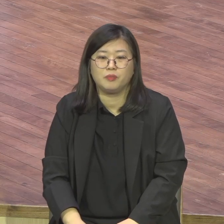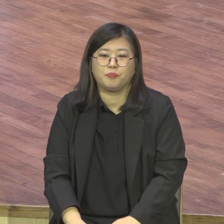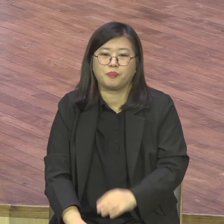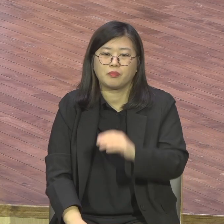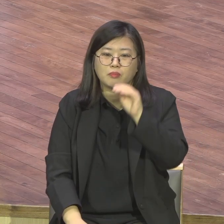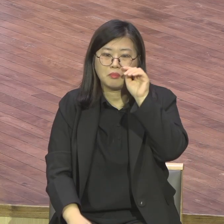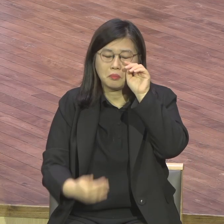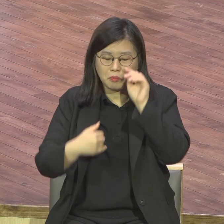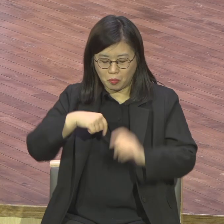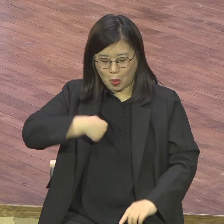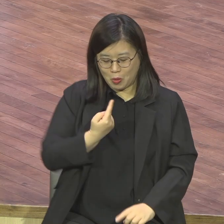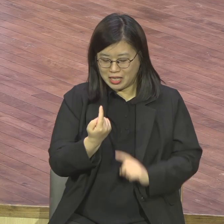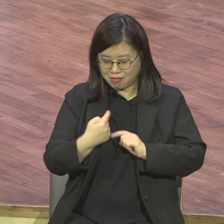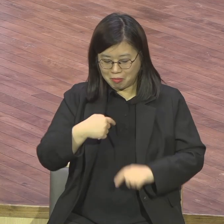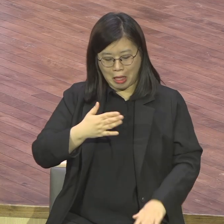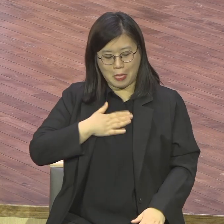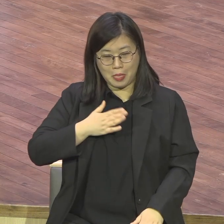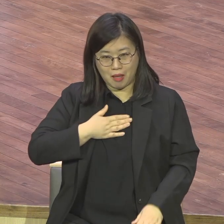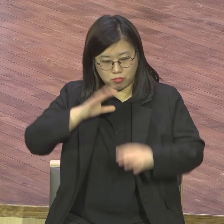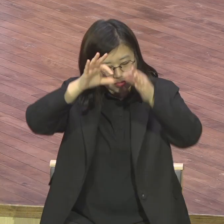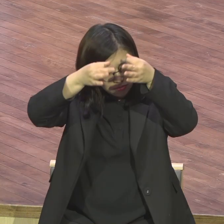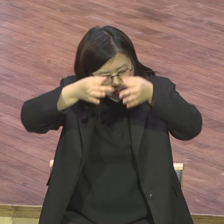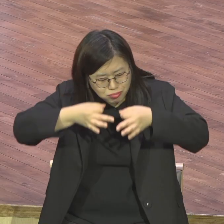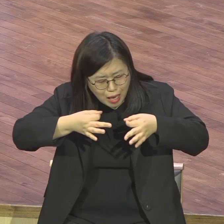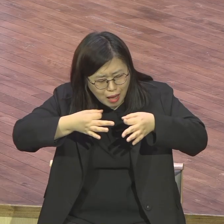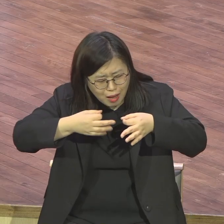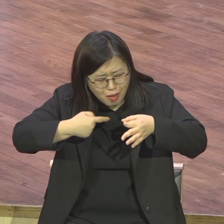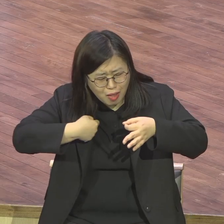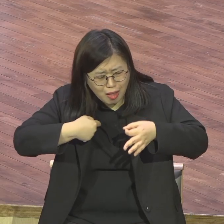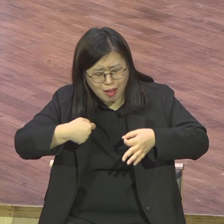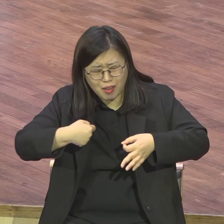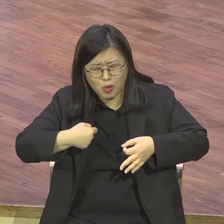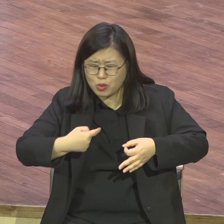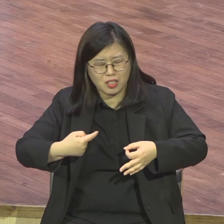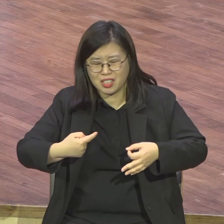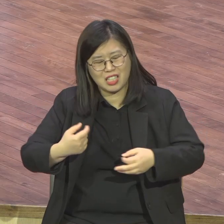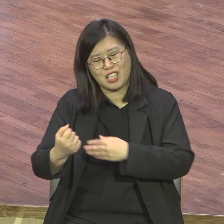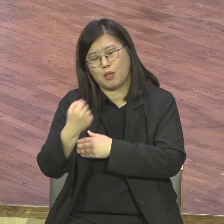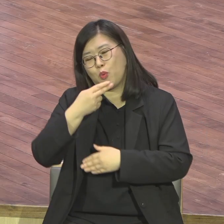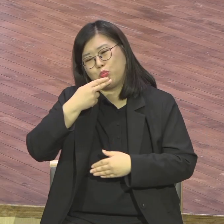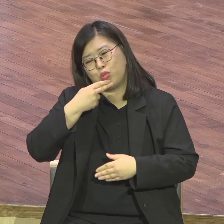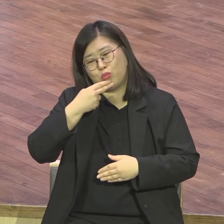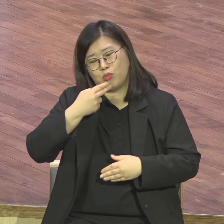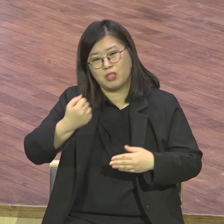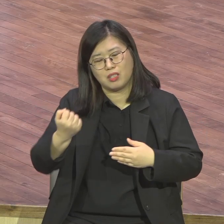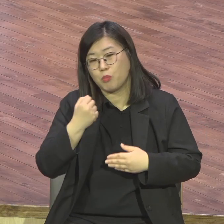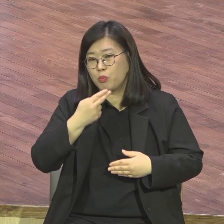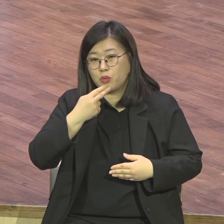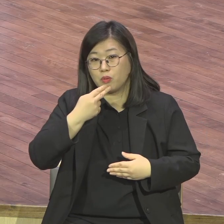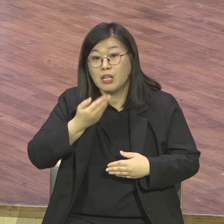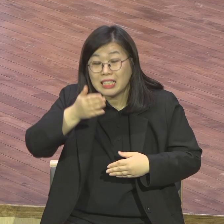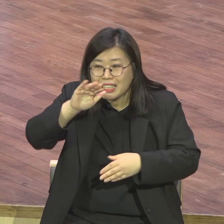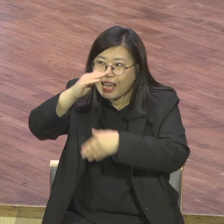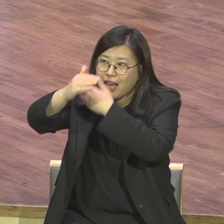말을 기도하다가 보면 뭘 주시나 위에서 힘이 파워가 생긴다. 이거 주의를 하는 거예요.